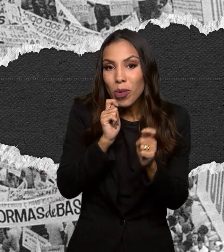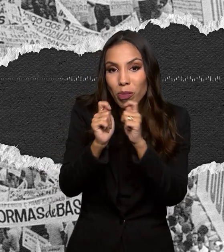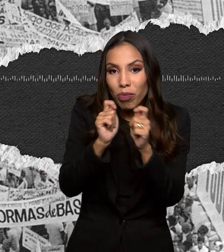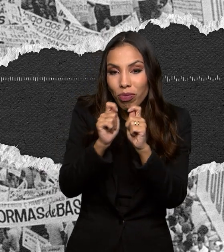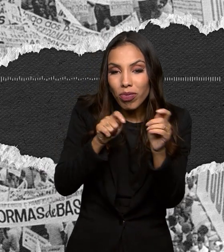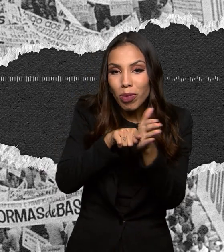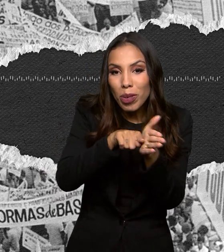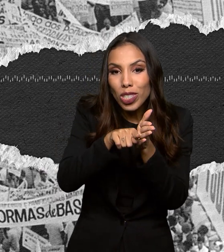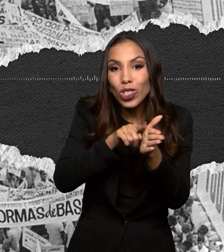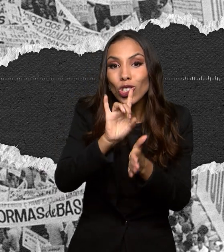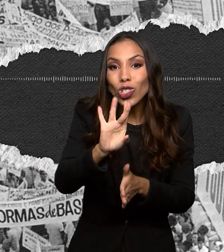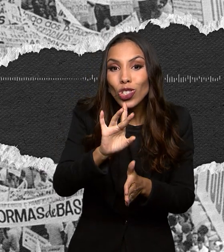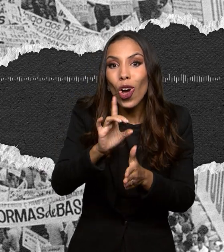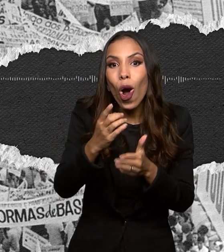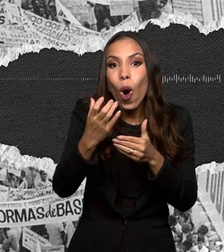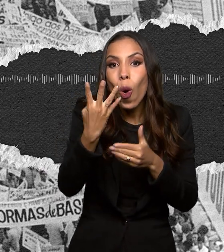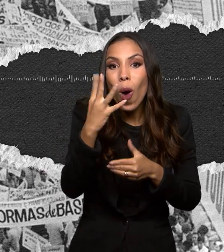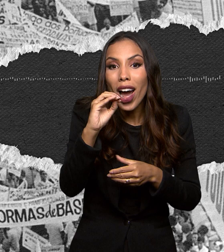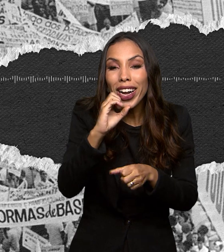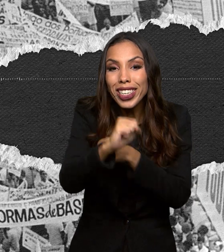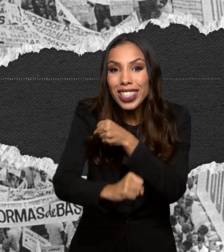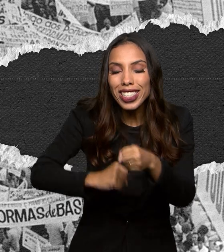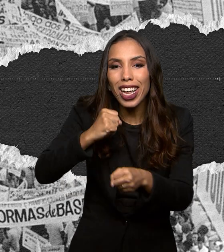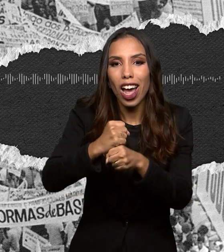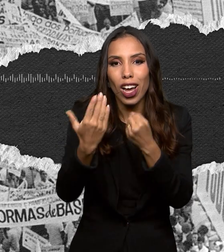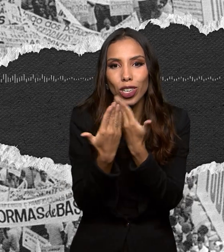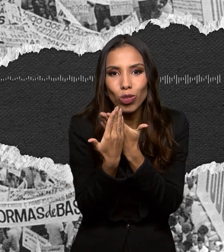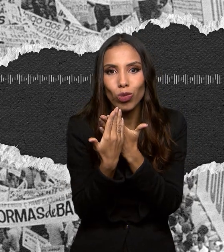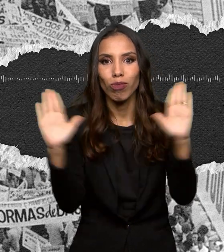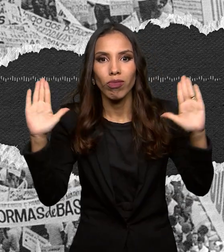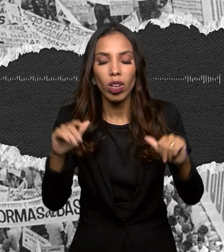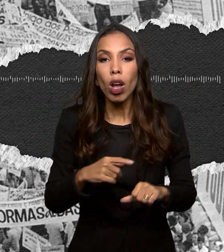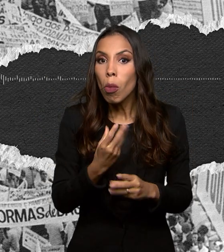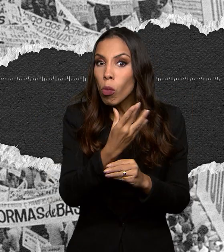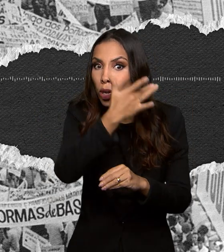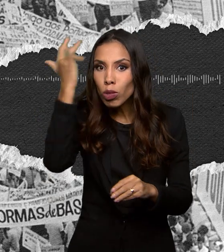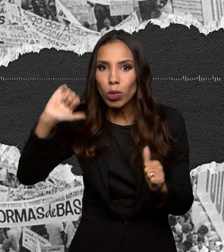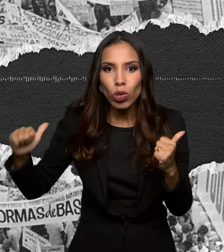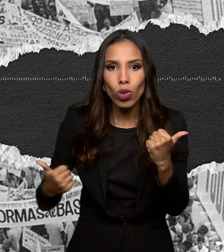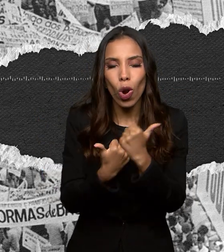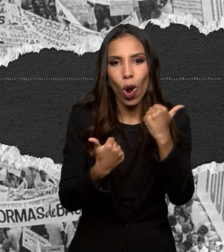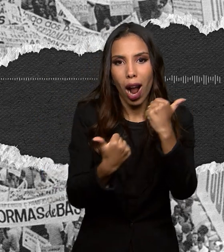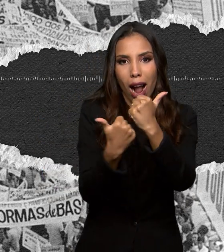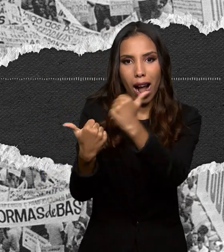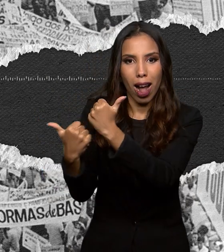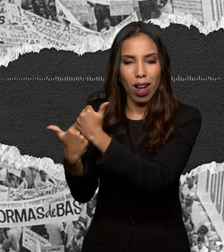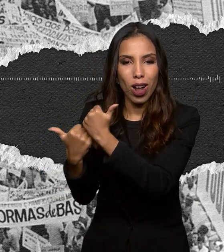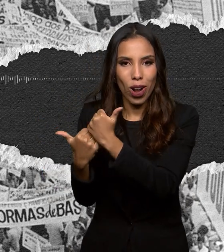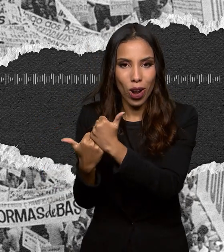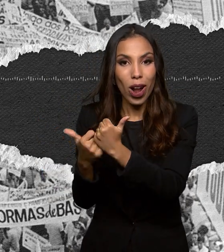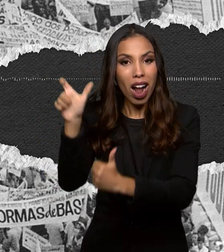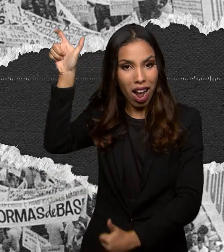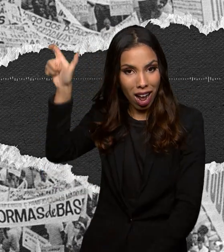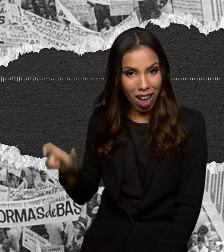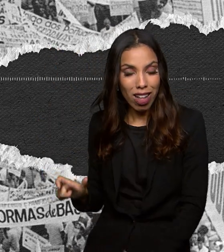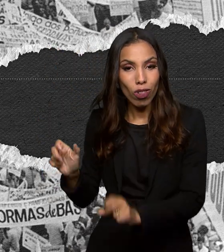Mesmo assim, muitas pessoas apoiaram o golpe. Olha o Daniel Arão da UFRJ aí de novo falando sobre essa aparente contradição.